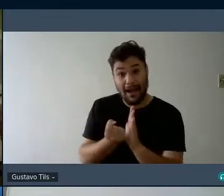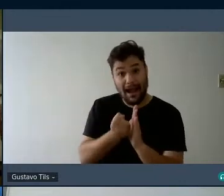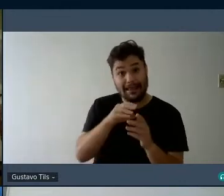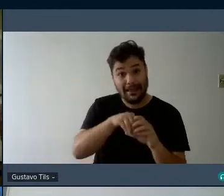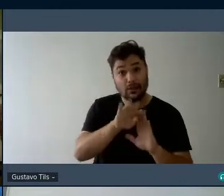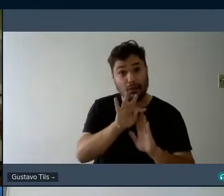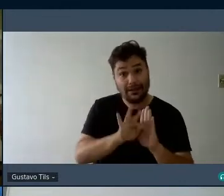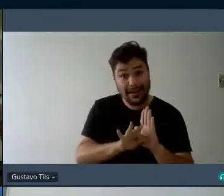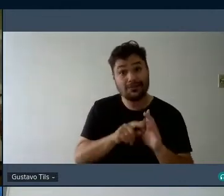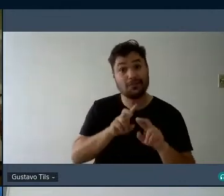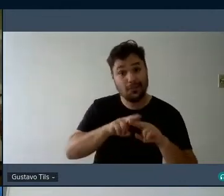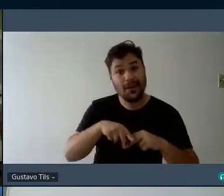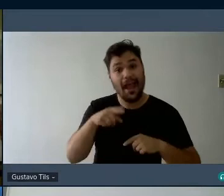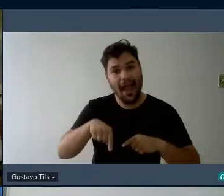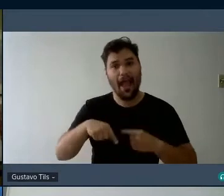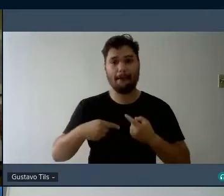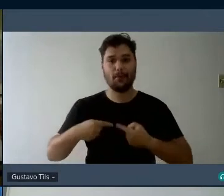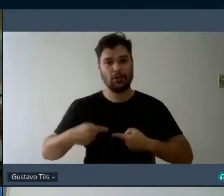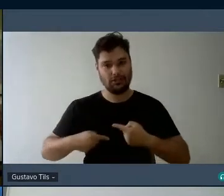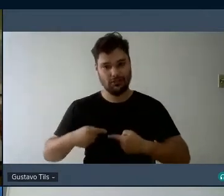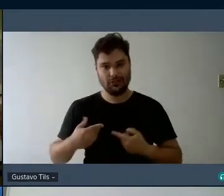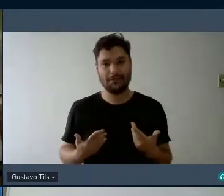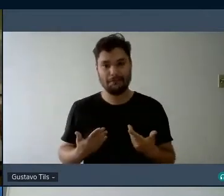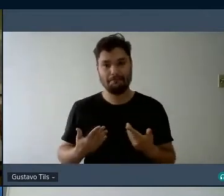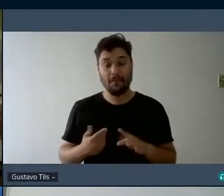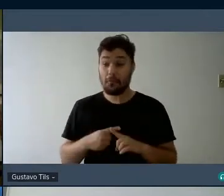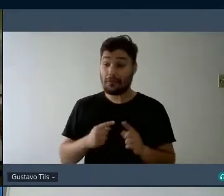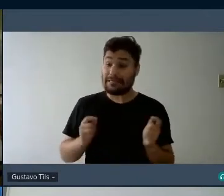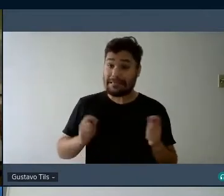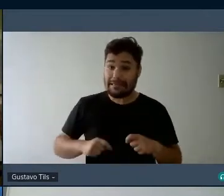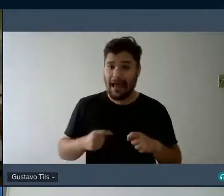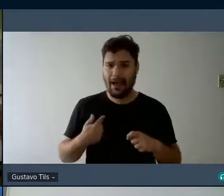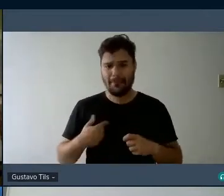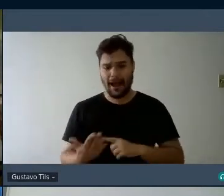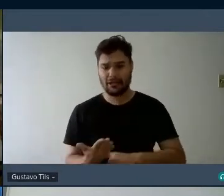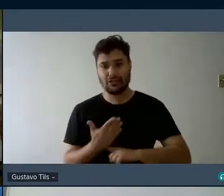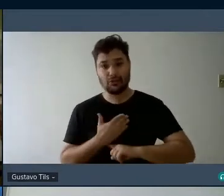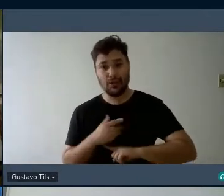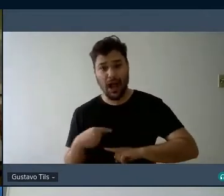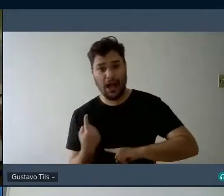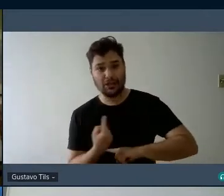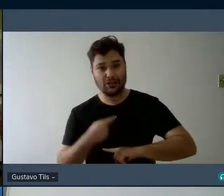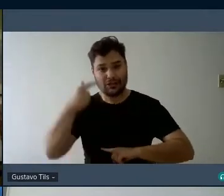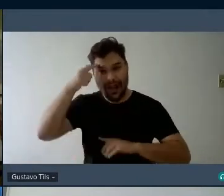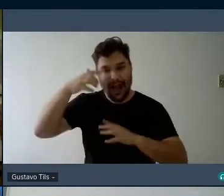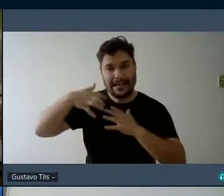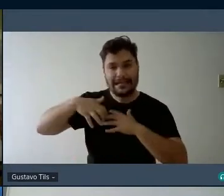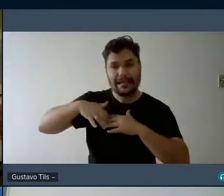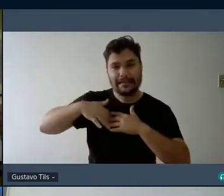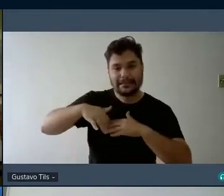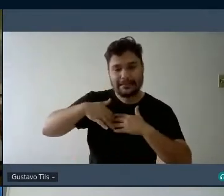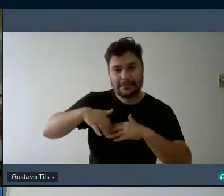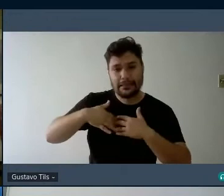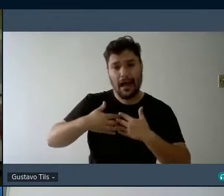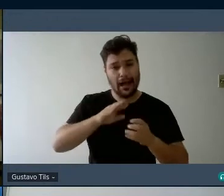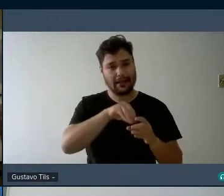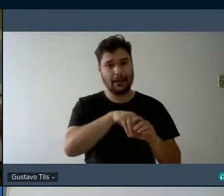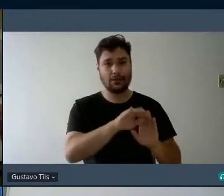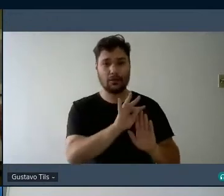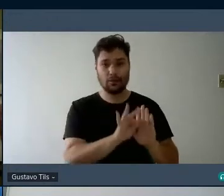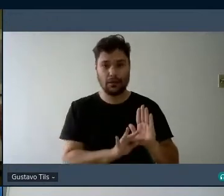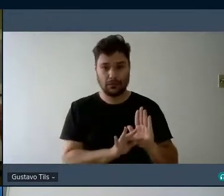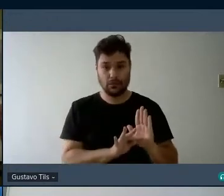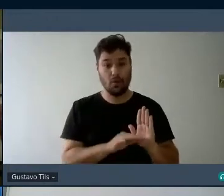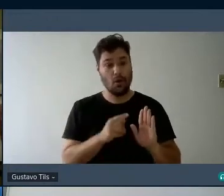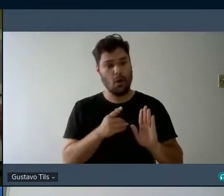porque a lente dessa teoria permite essa análise permite esse encaminhamento essa costura em todo o texto uma lente